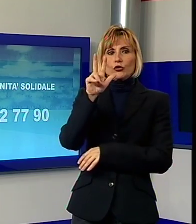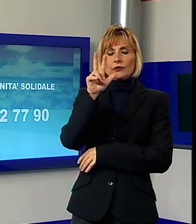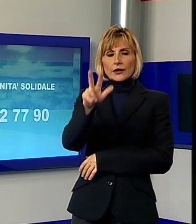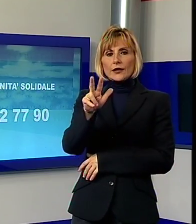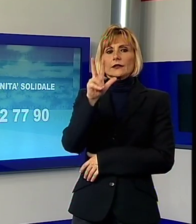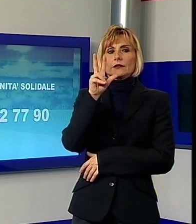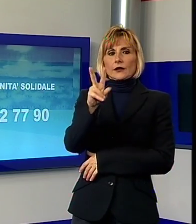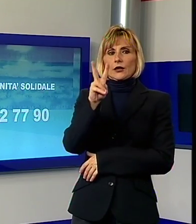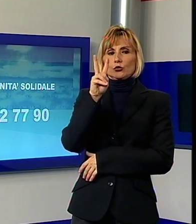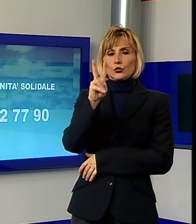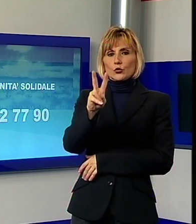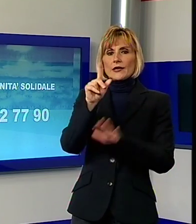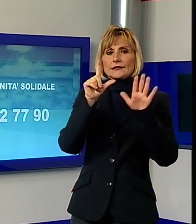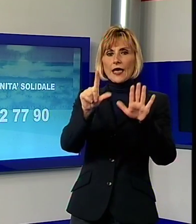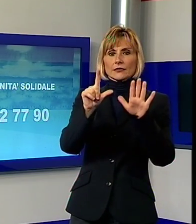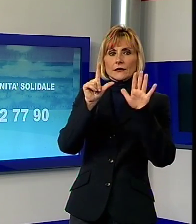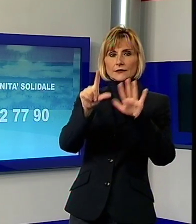327790.